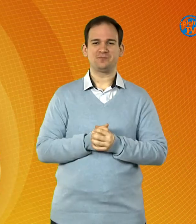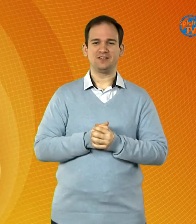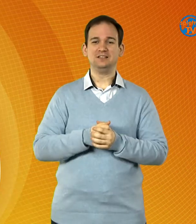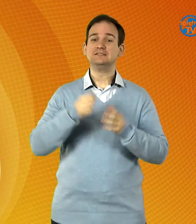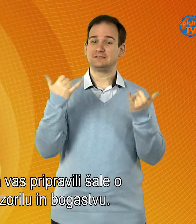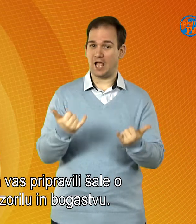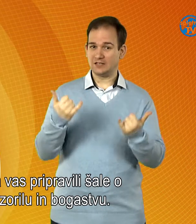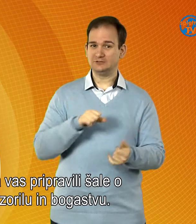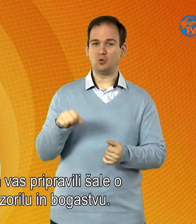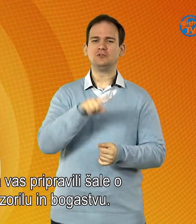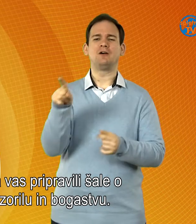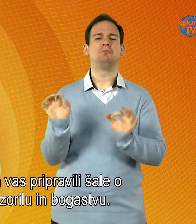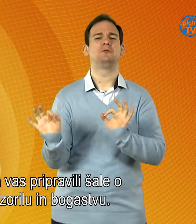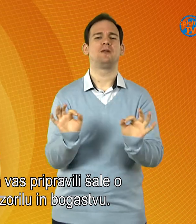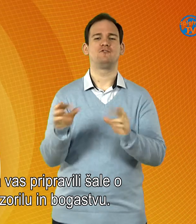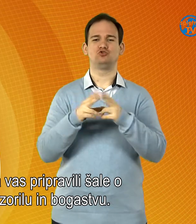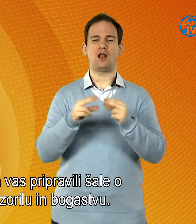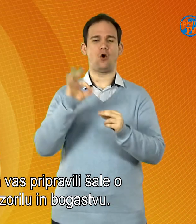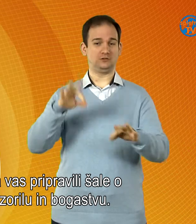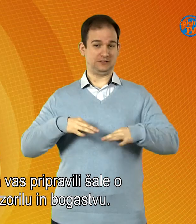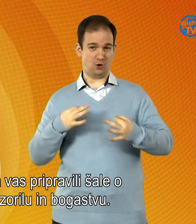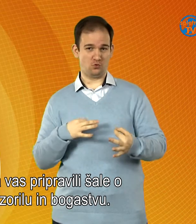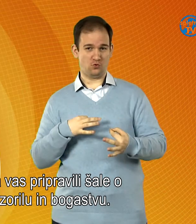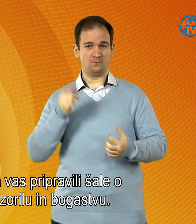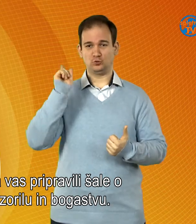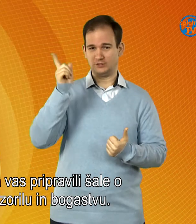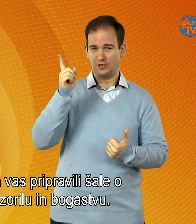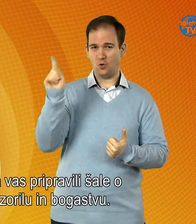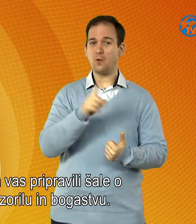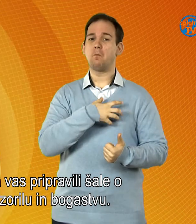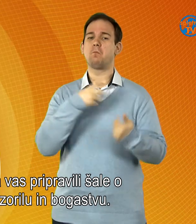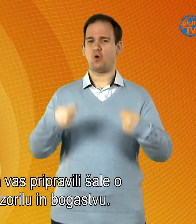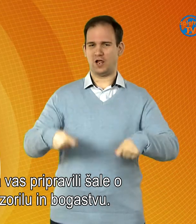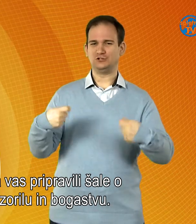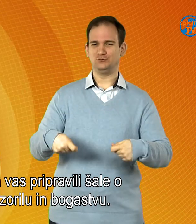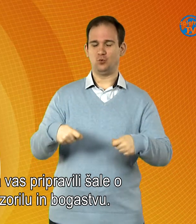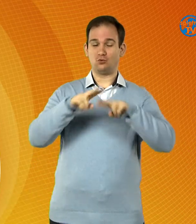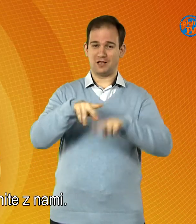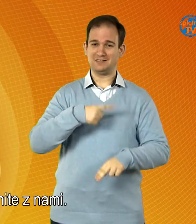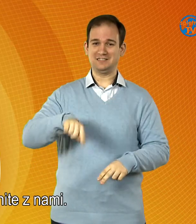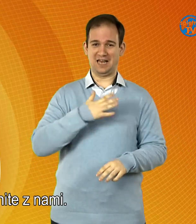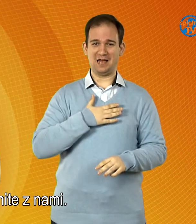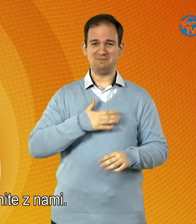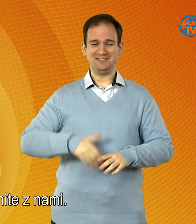Danes smo za vas pripravili šale o zdravju, opozorilu in bogatstvu. Ostanite z nami.